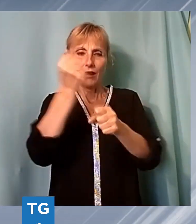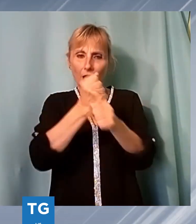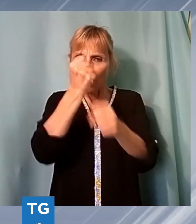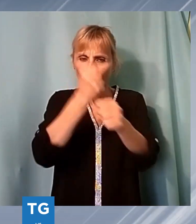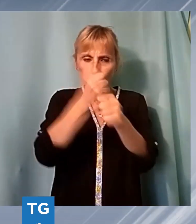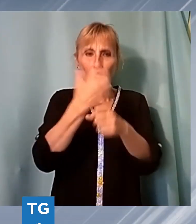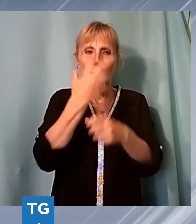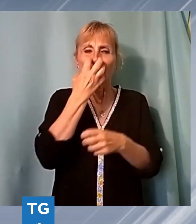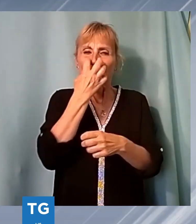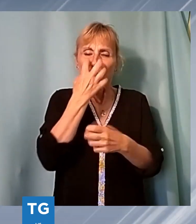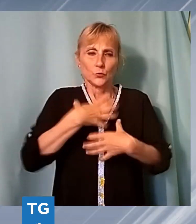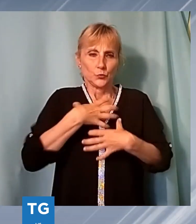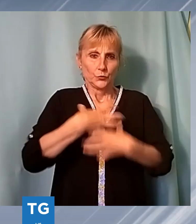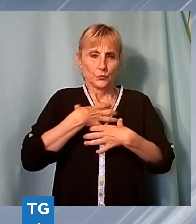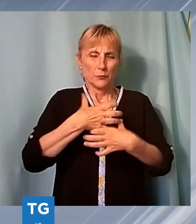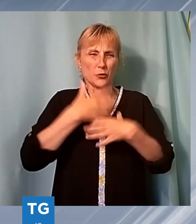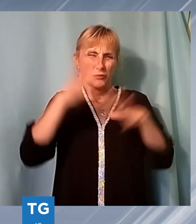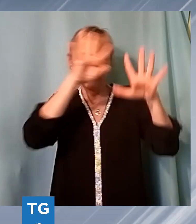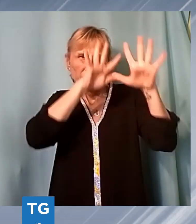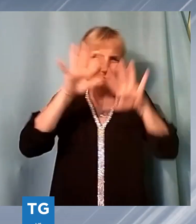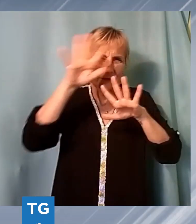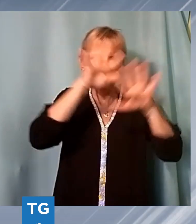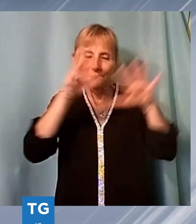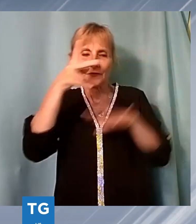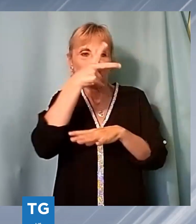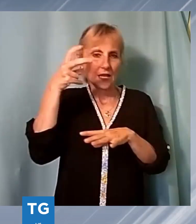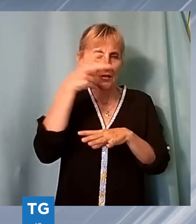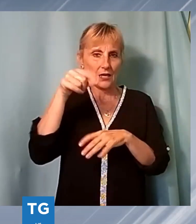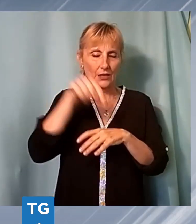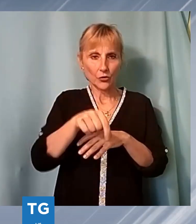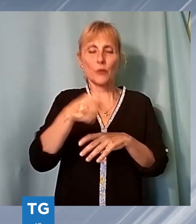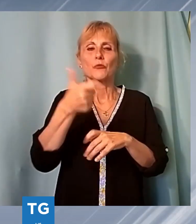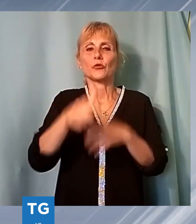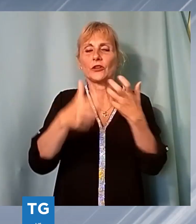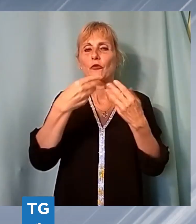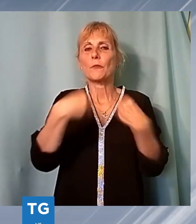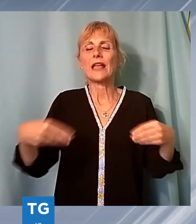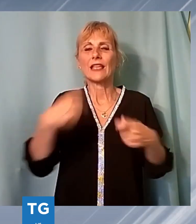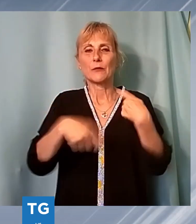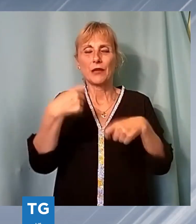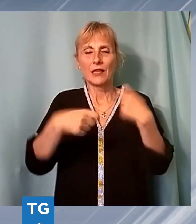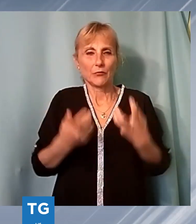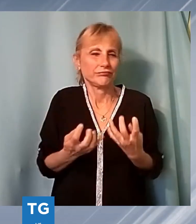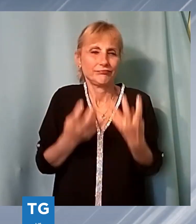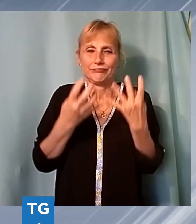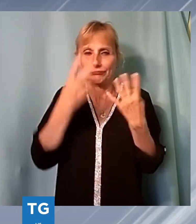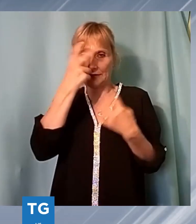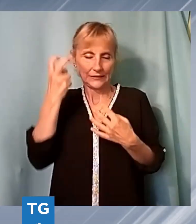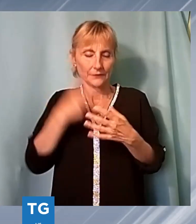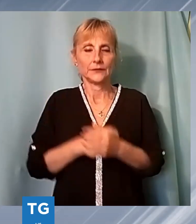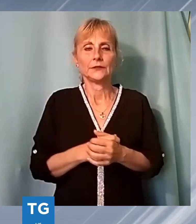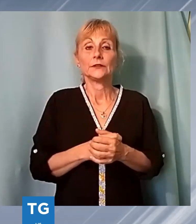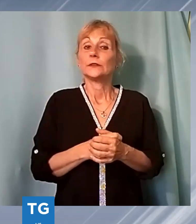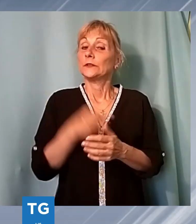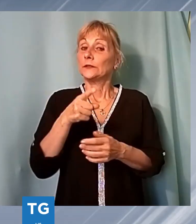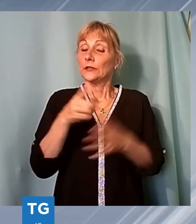del denso fumo nero dovuto principalmente alla combustione di materie plastiche. Non è la prima volta che un incendio interessa a uno dei capannoni di